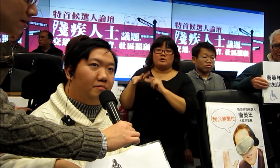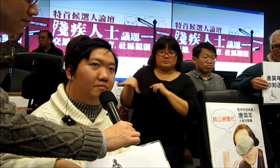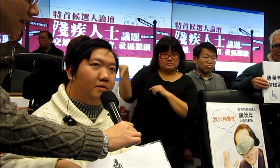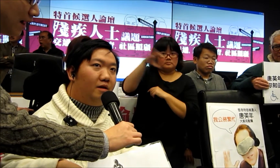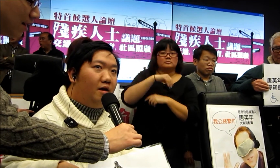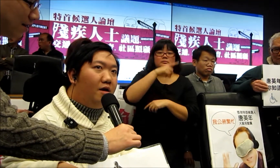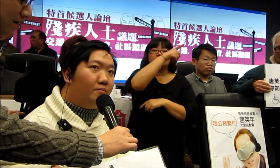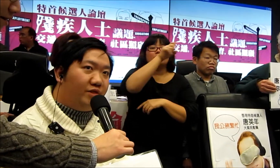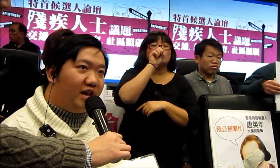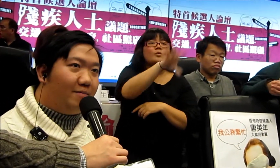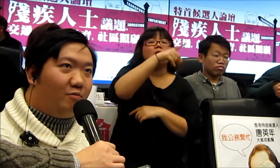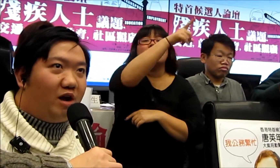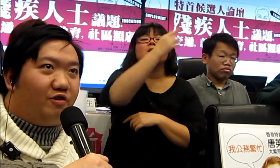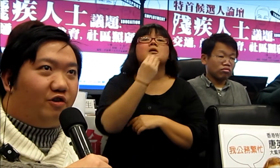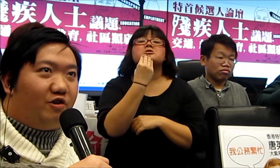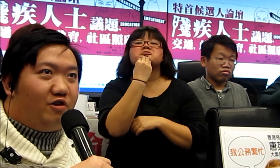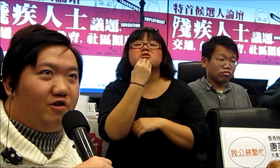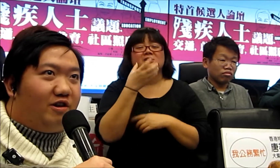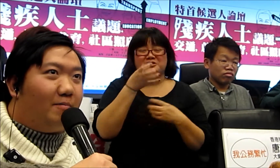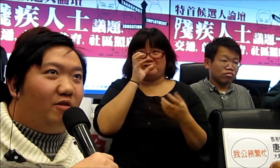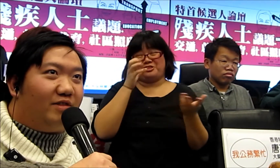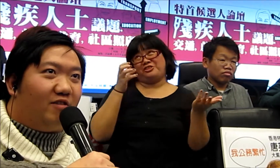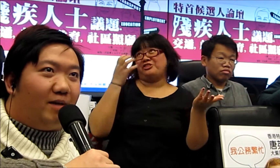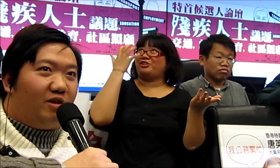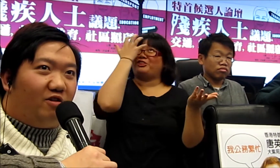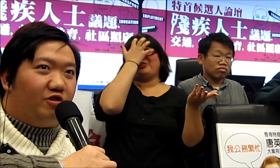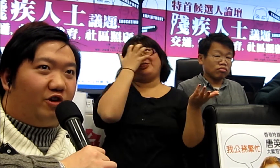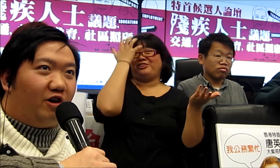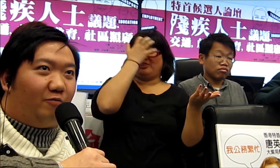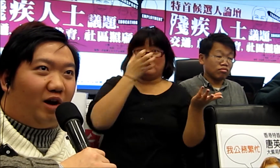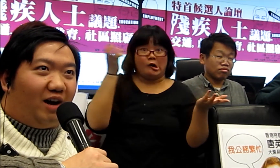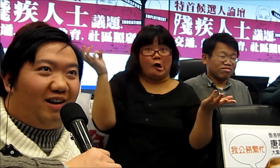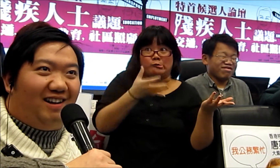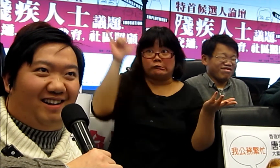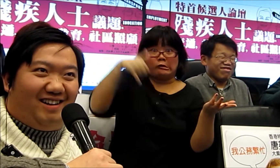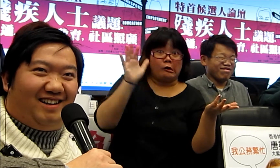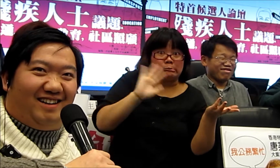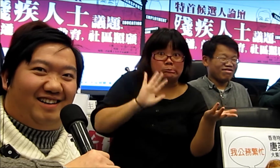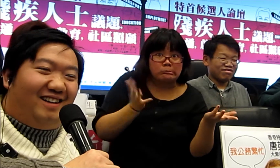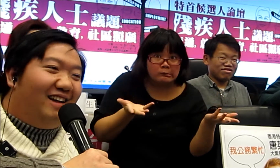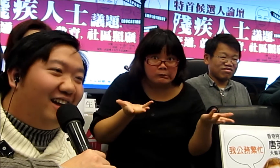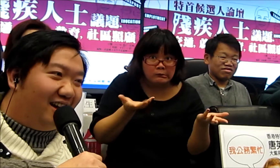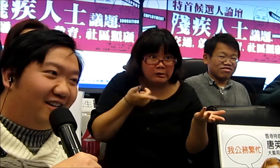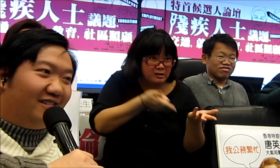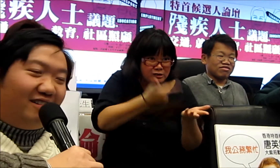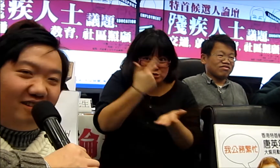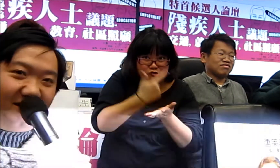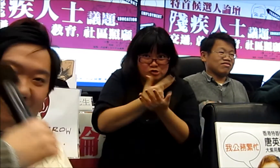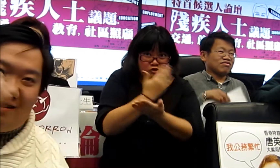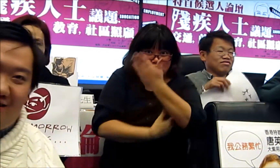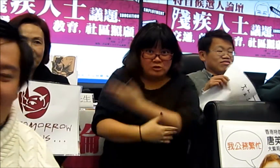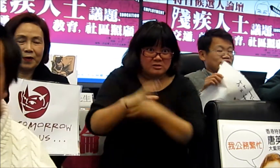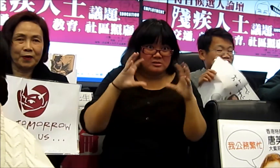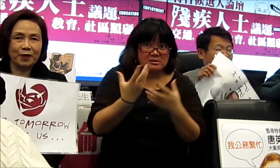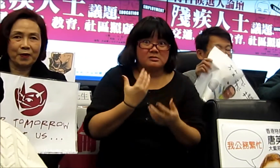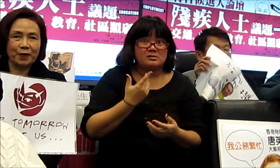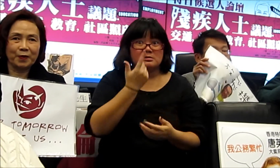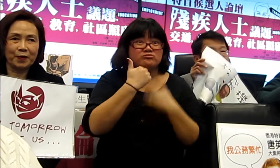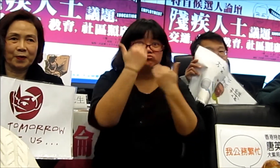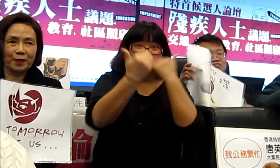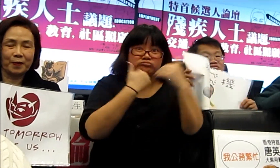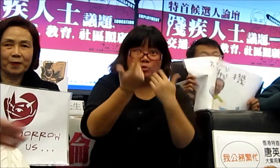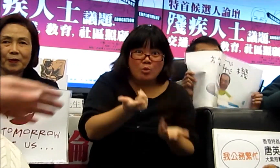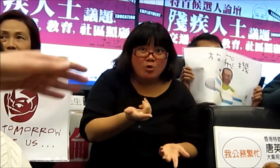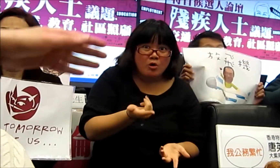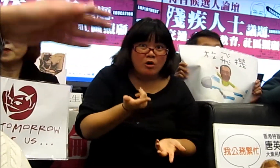什麼事不給你不知道是不是想著喝紅酒喝到醉了好啊好啊 那我們盧帆